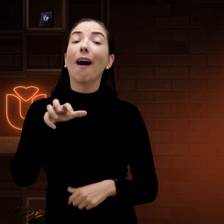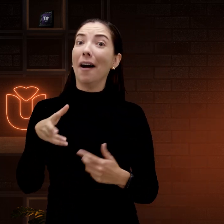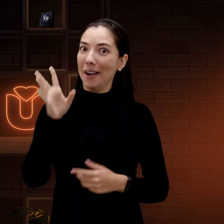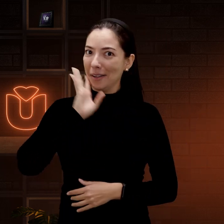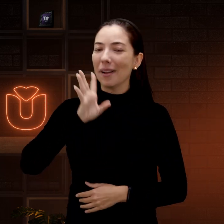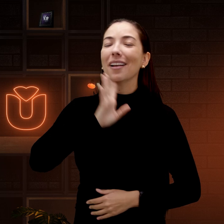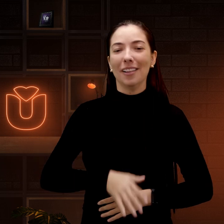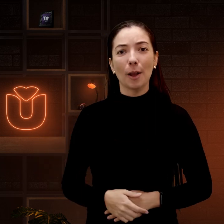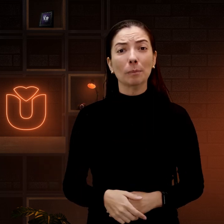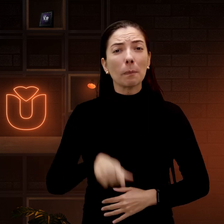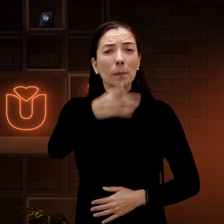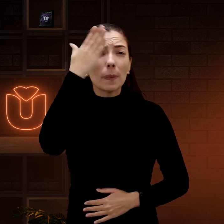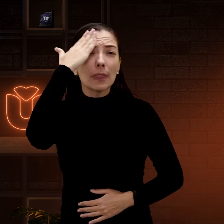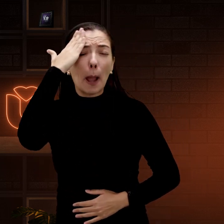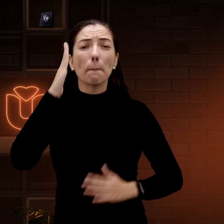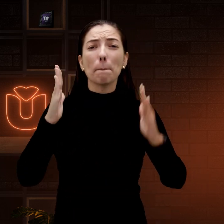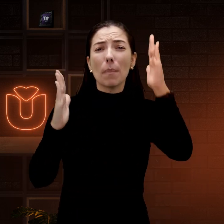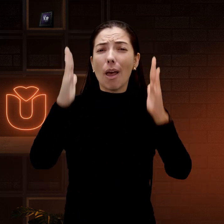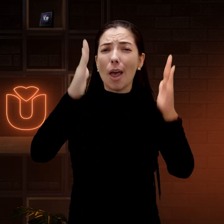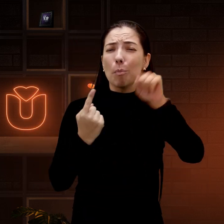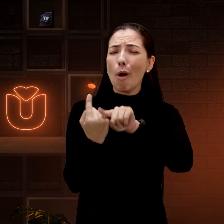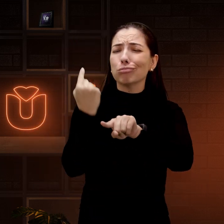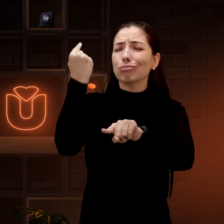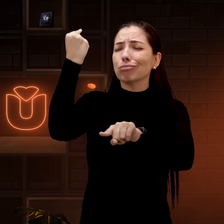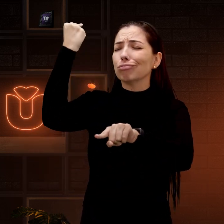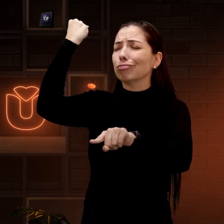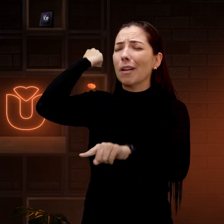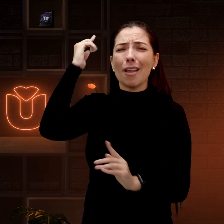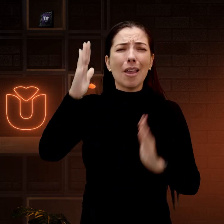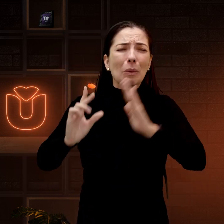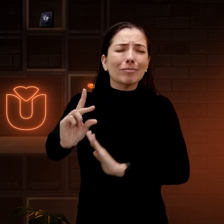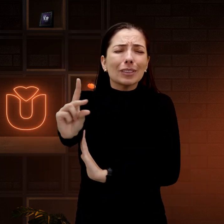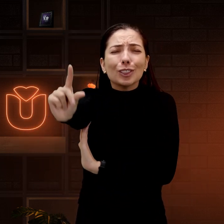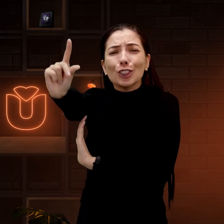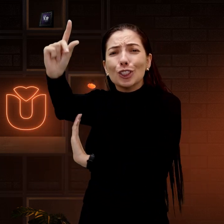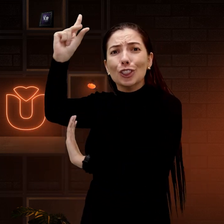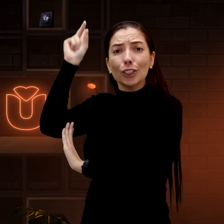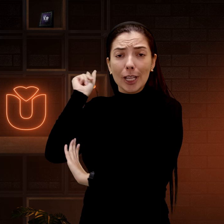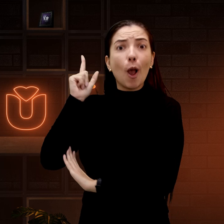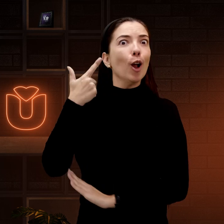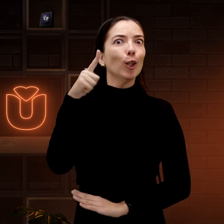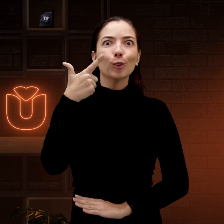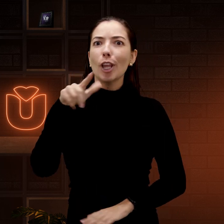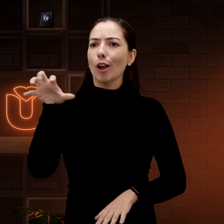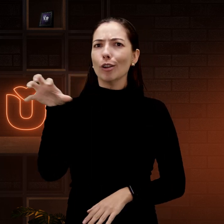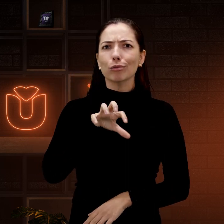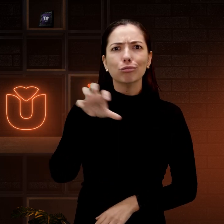Para despertar, para acordar. É muito legal. Vocês sabem que muito tempo atrás, uma época muito tempo atrás, não tinha